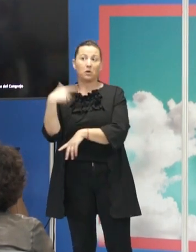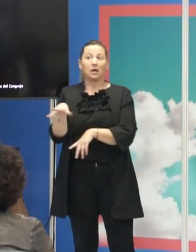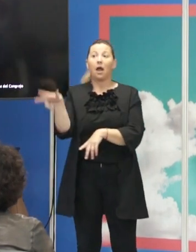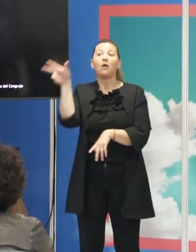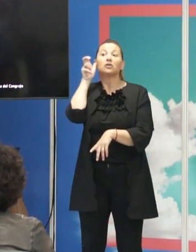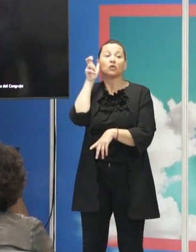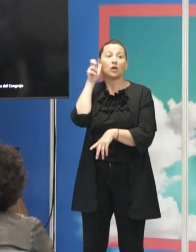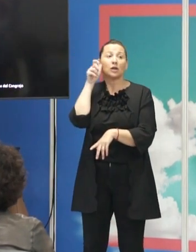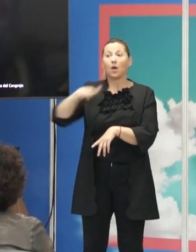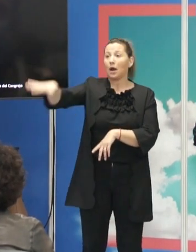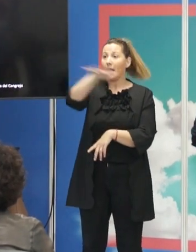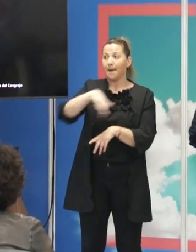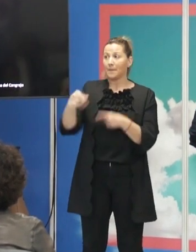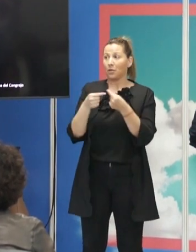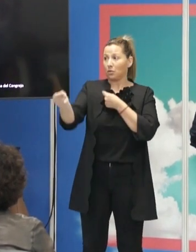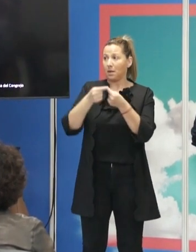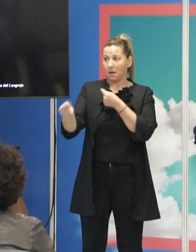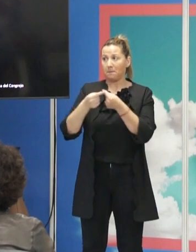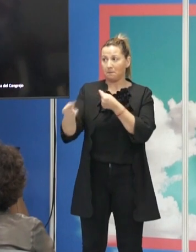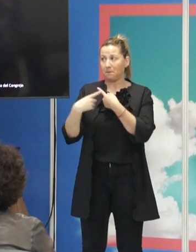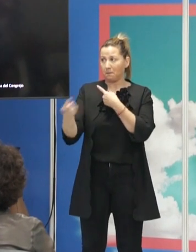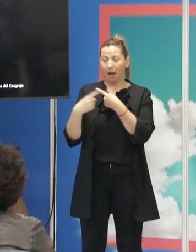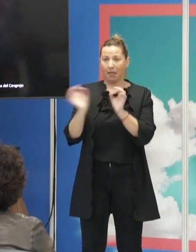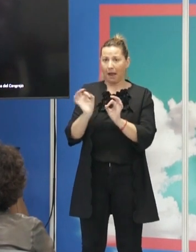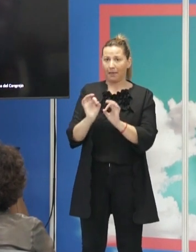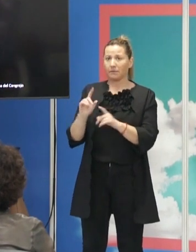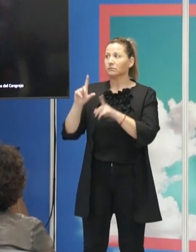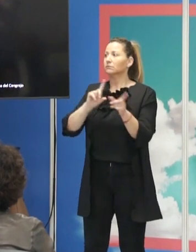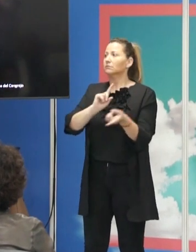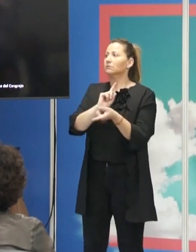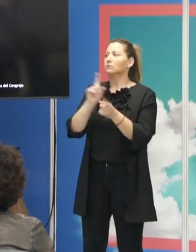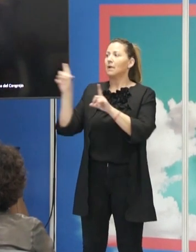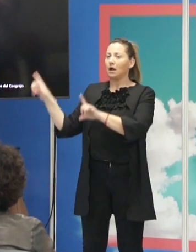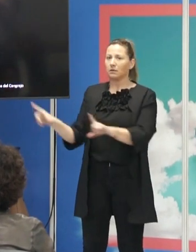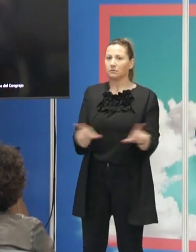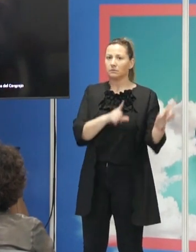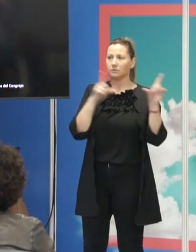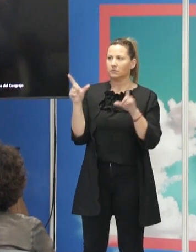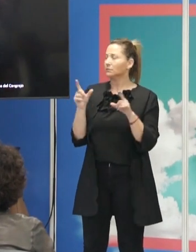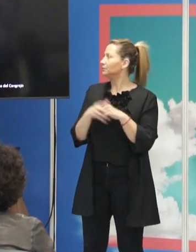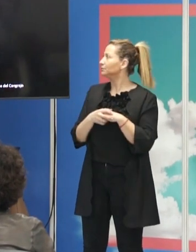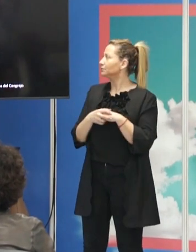que también podemos transformar esa información. Si le das a la siguiente, Juan, la nebulosa.